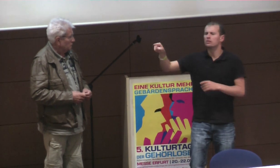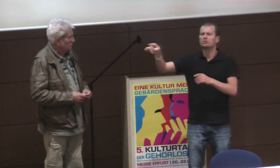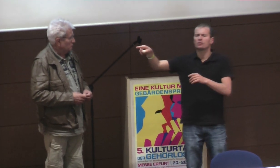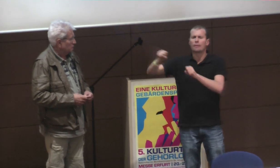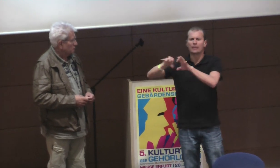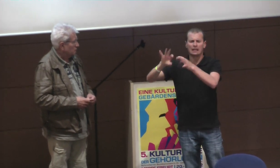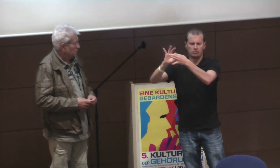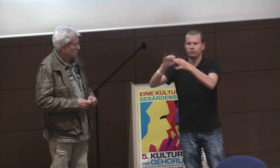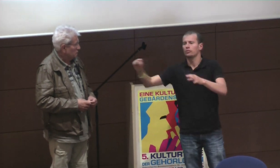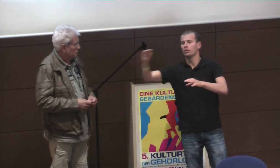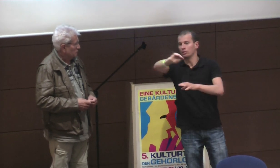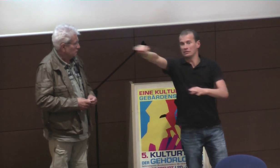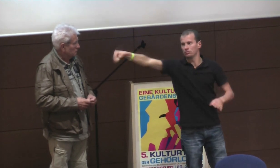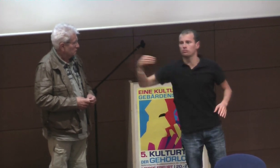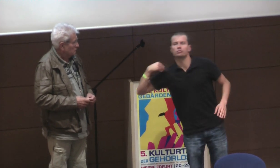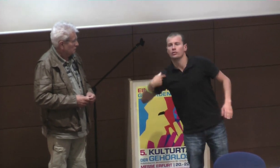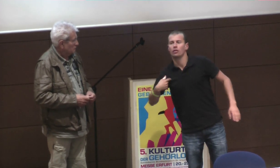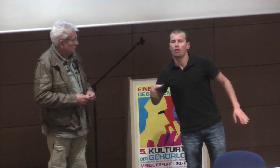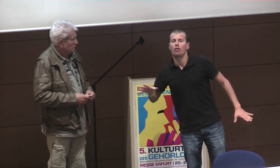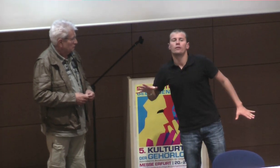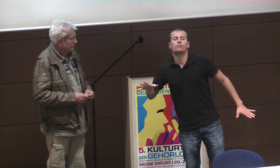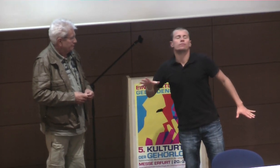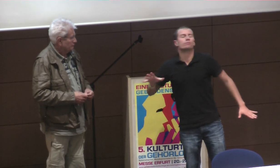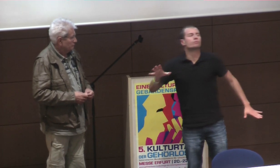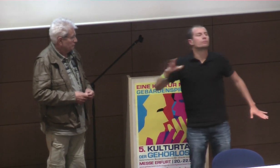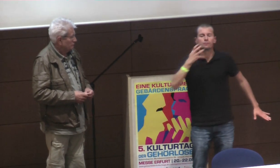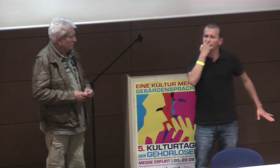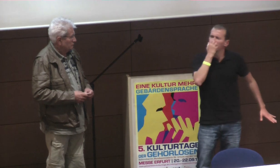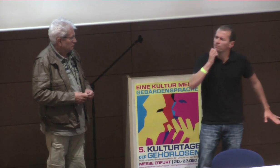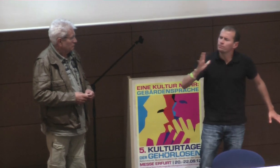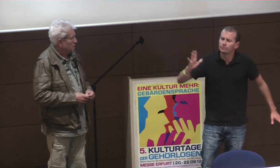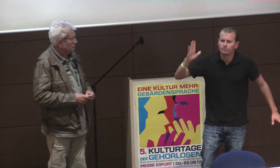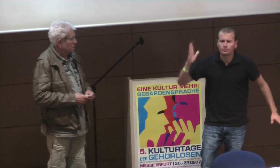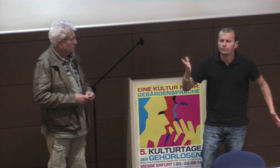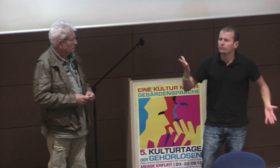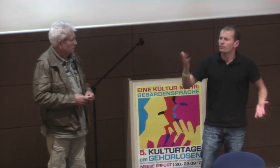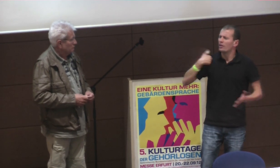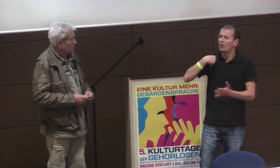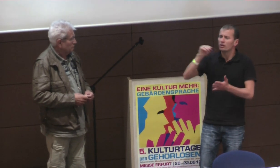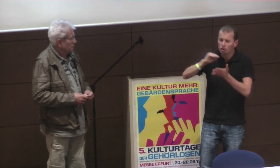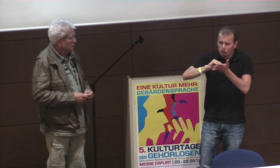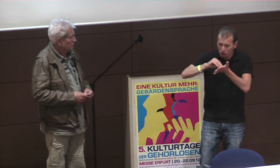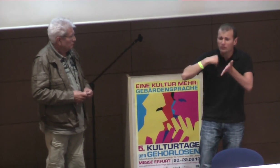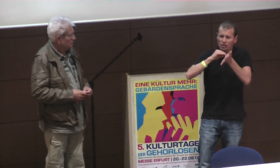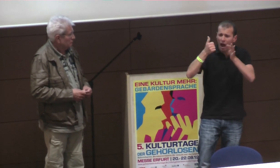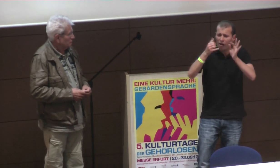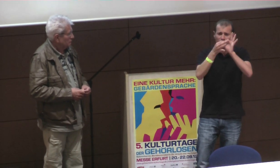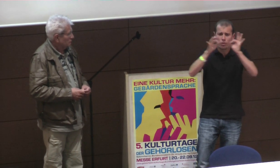war dann halt leider wieder nur Titel, das, wiederum von den, ähm, das hab ich dann wieder nur über den Umweg von den Medien mitbekommen, da war ich so sauer, da ich wirklich so vererdet,